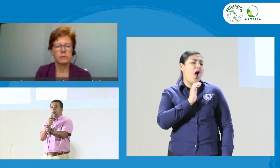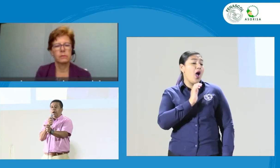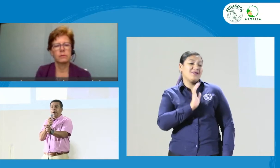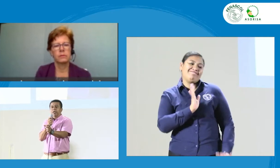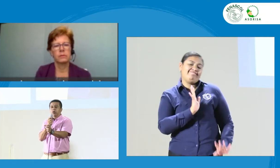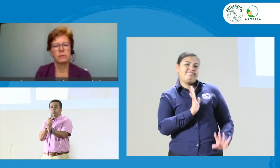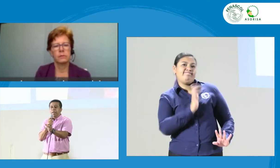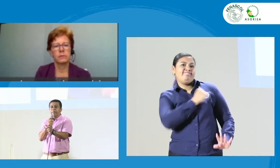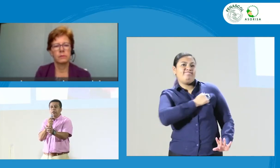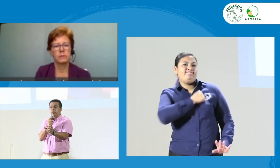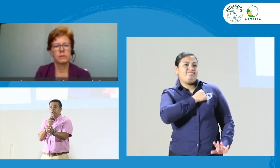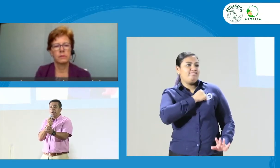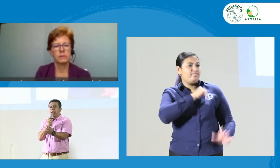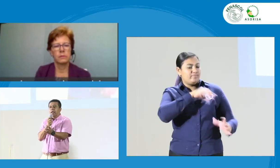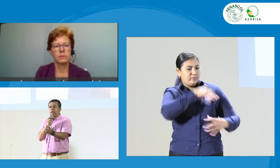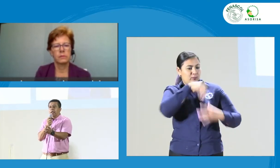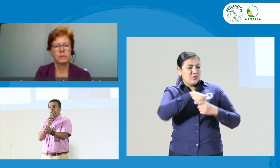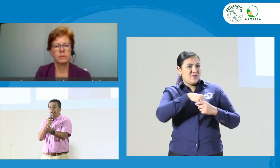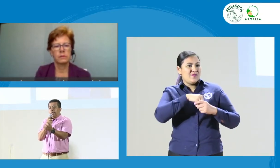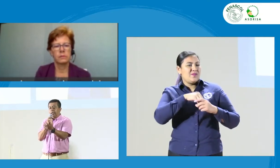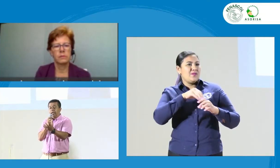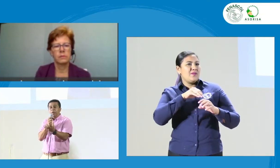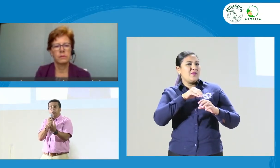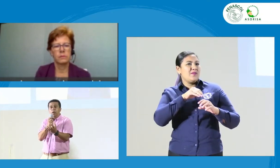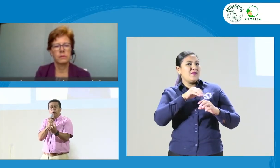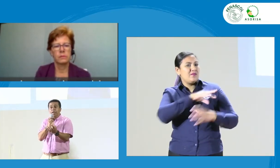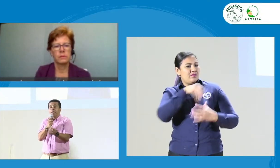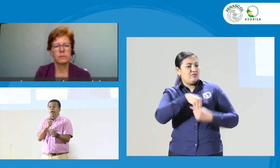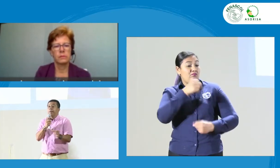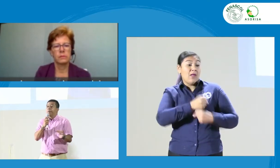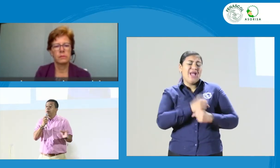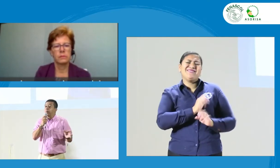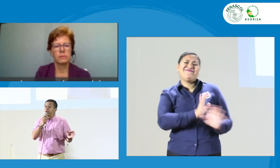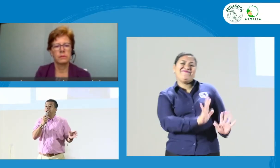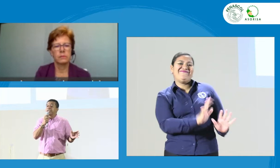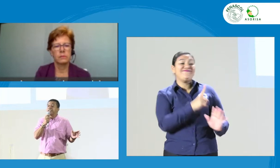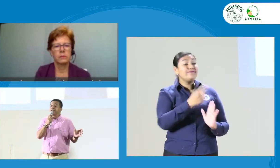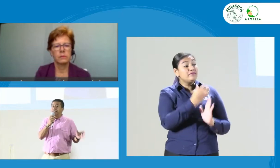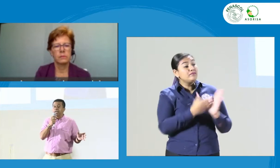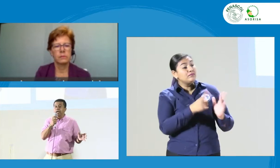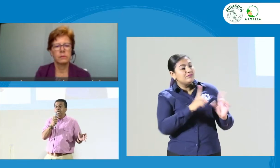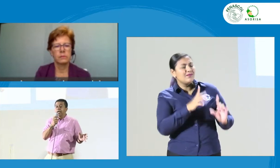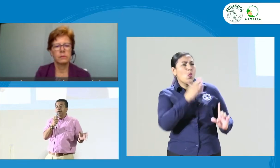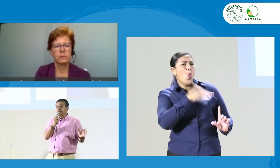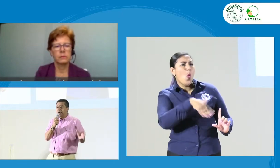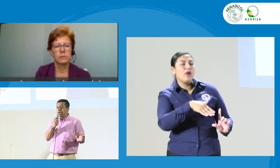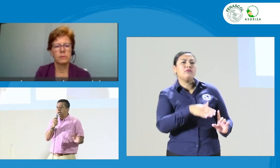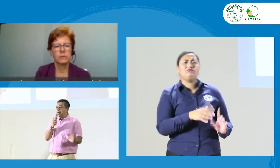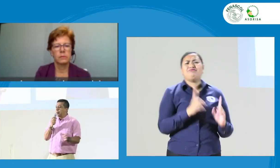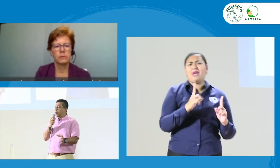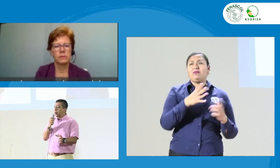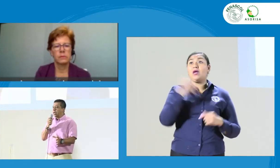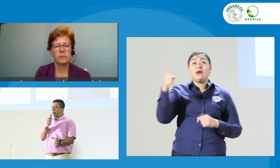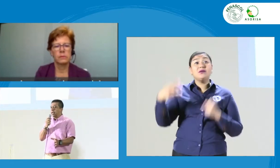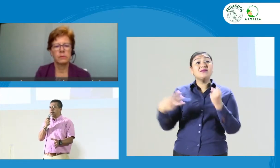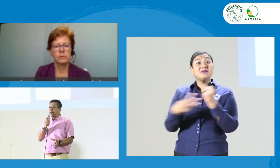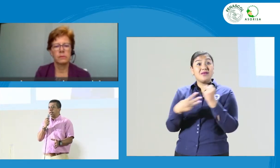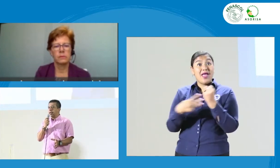incluido de acuerdo a esos parámetros en el ámbito laboral. Pero, ¿por qué si el SENA saca el